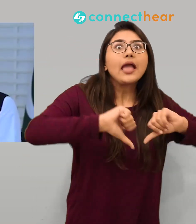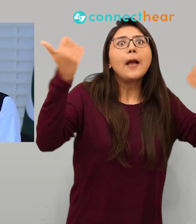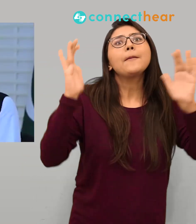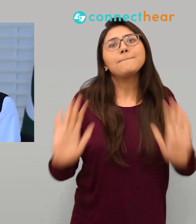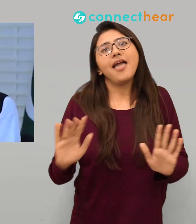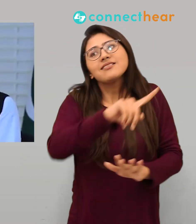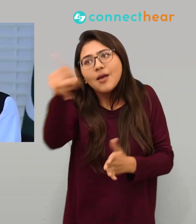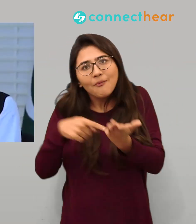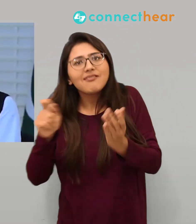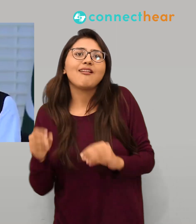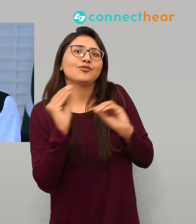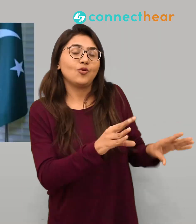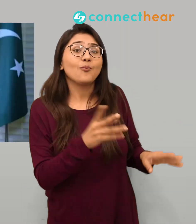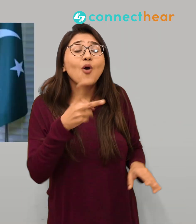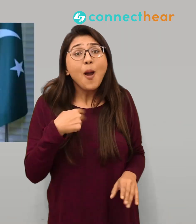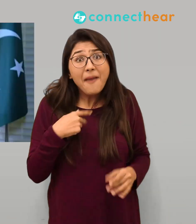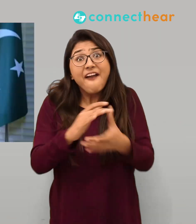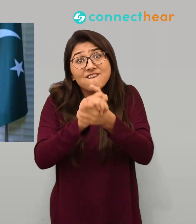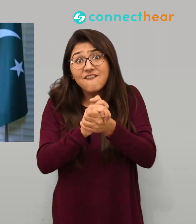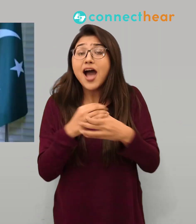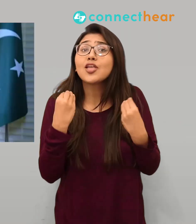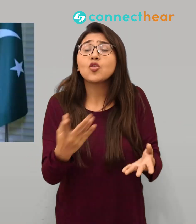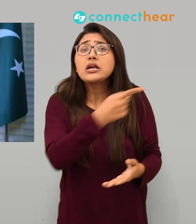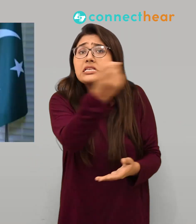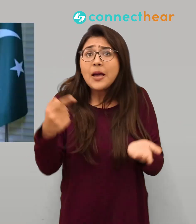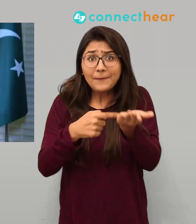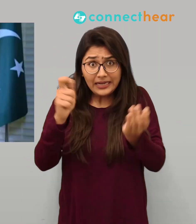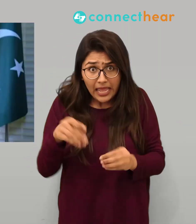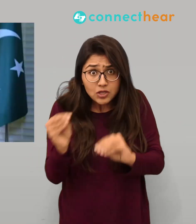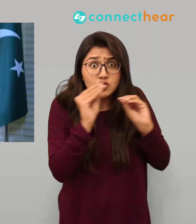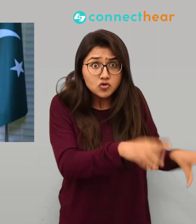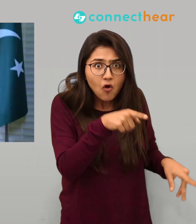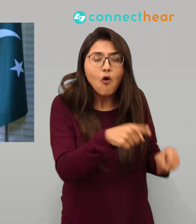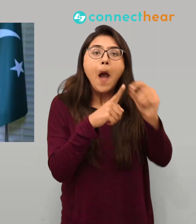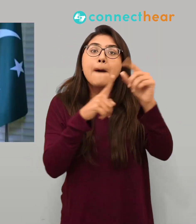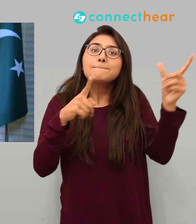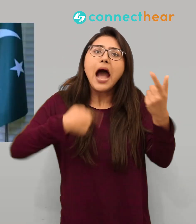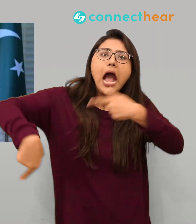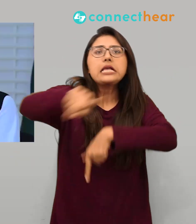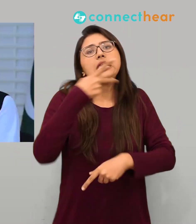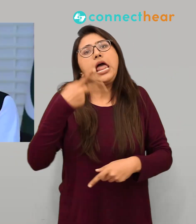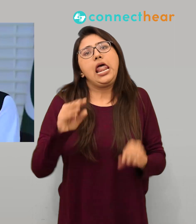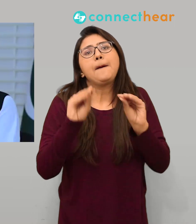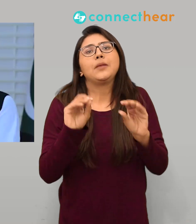گیرنٹی کرتا ہوں کہ یہ آپ کا ٹیکس کا پیسہ آپ پہ اور اس ملک پہ خرچ ہوگا اور میں یہ